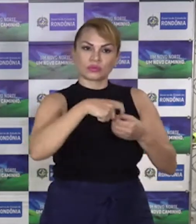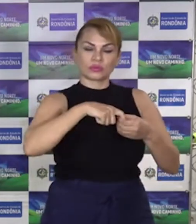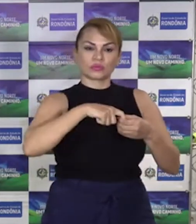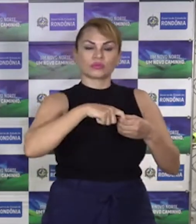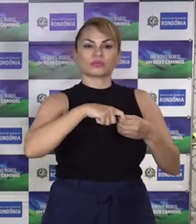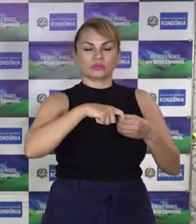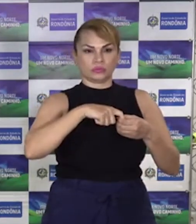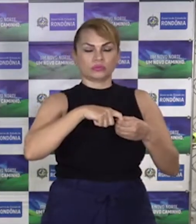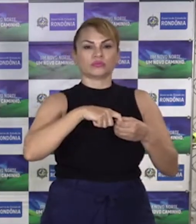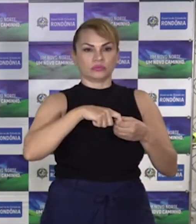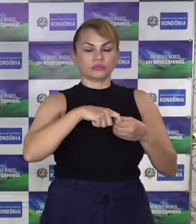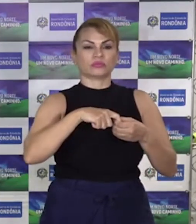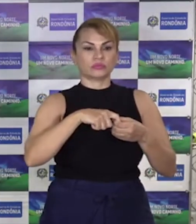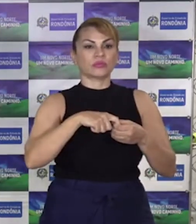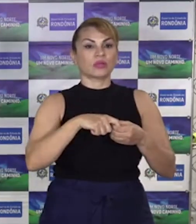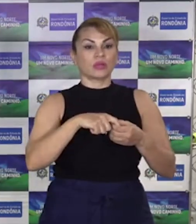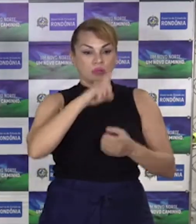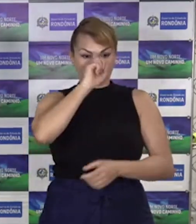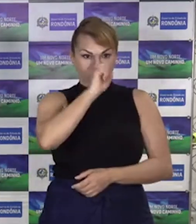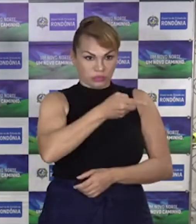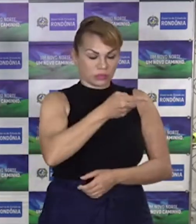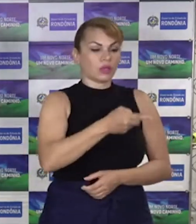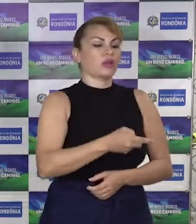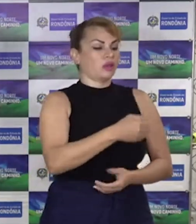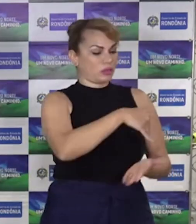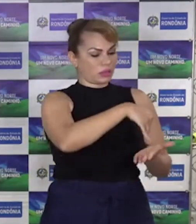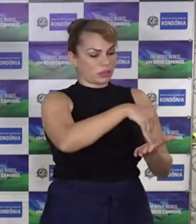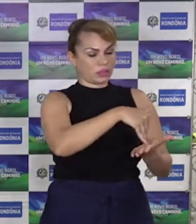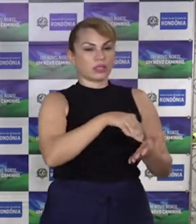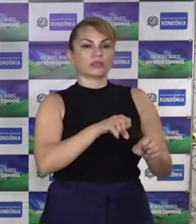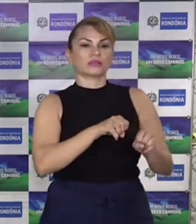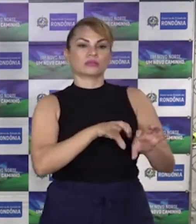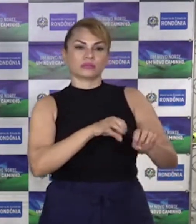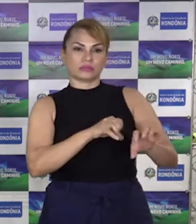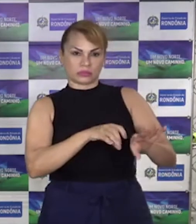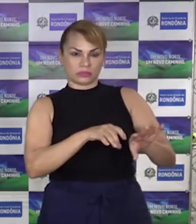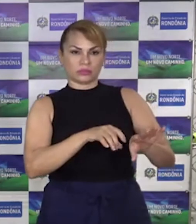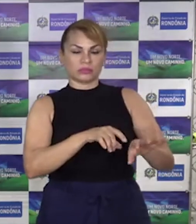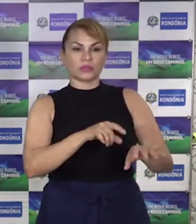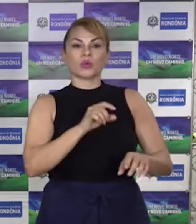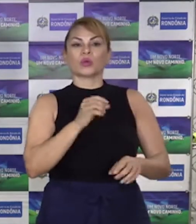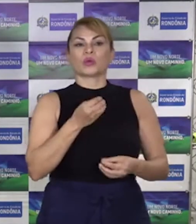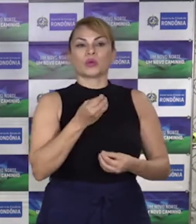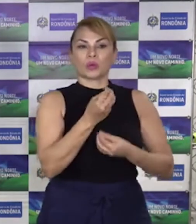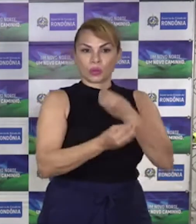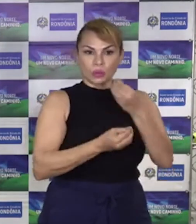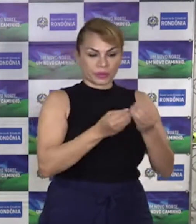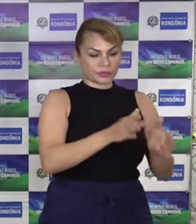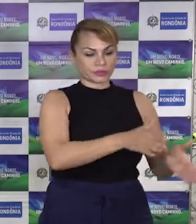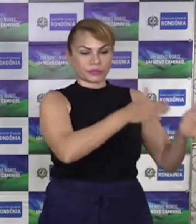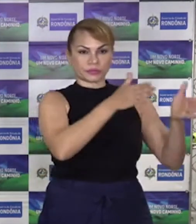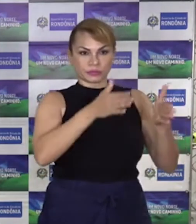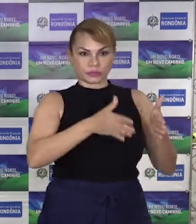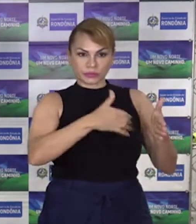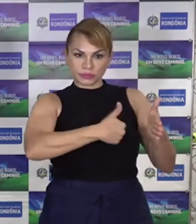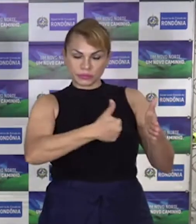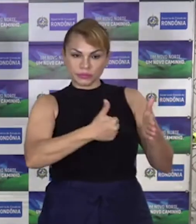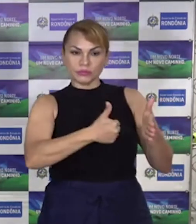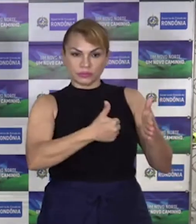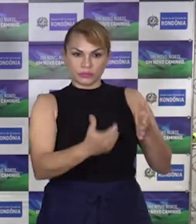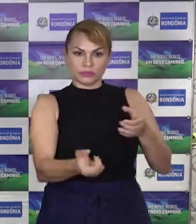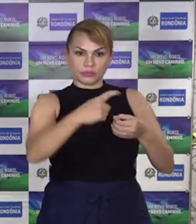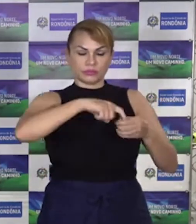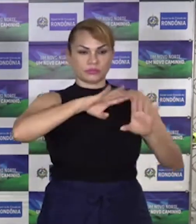determinou ao secretário de educação já como a primeira fase de retomada das aulas